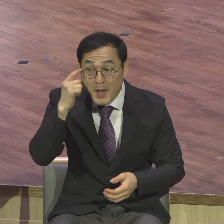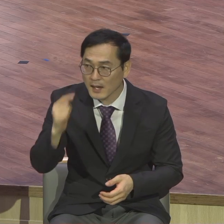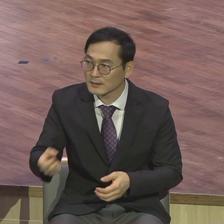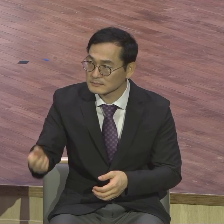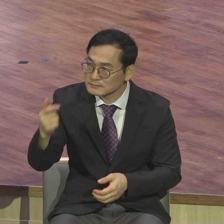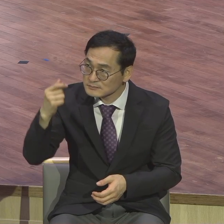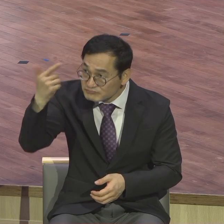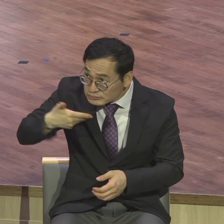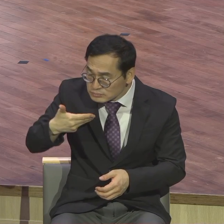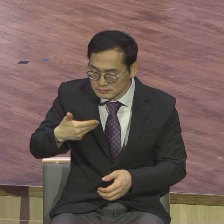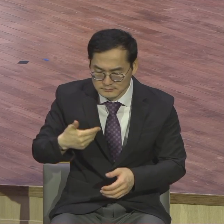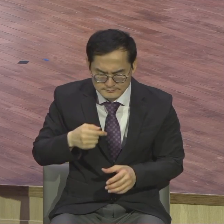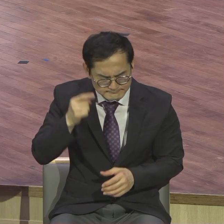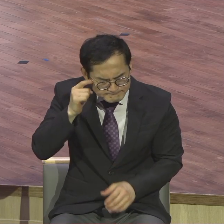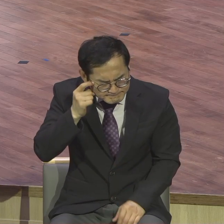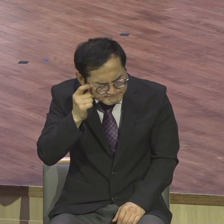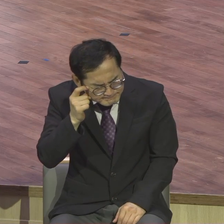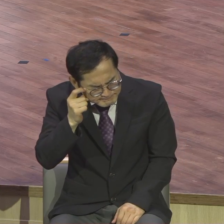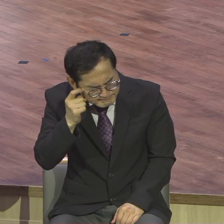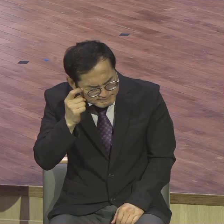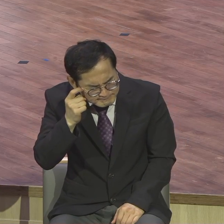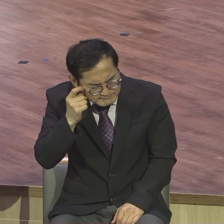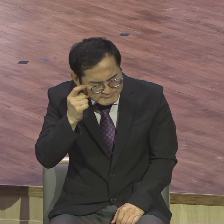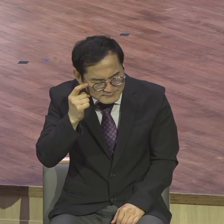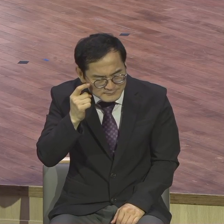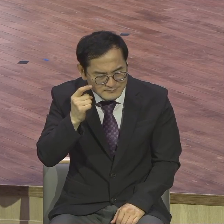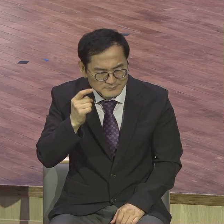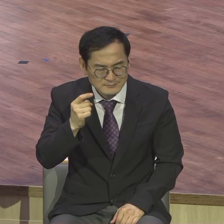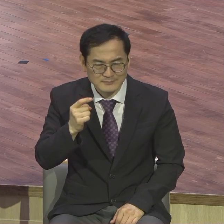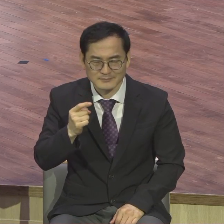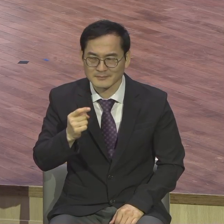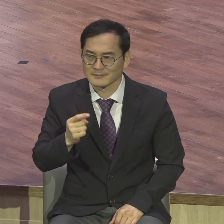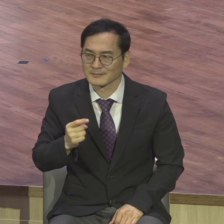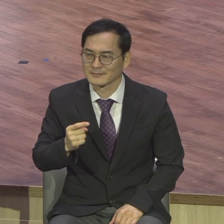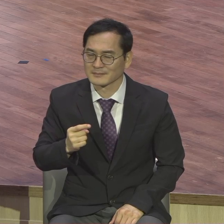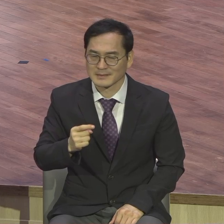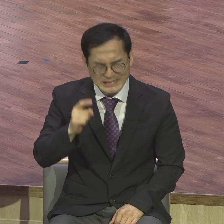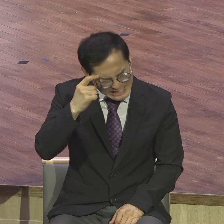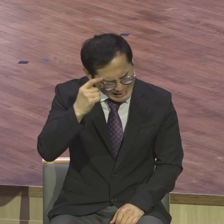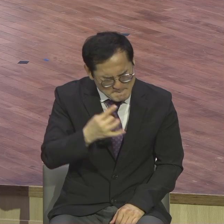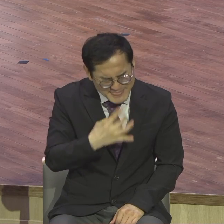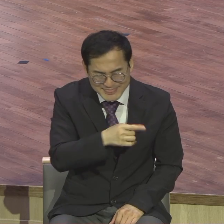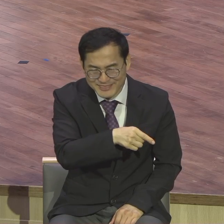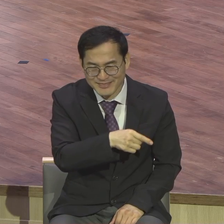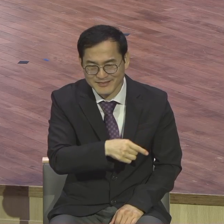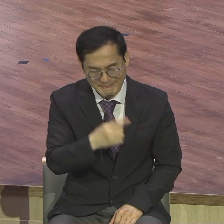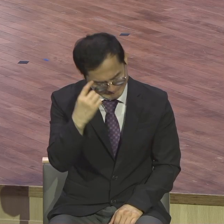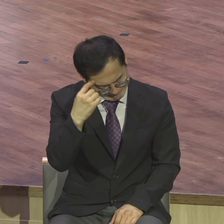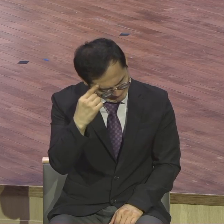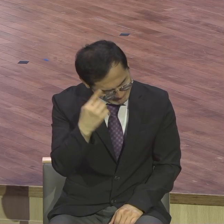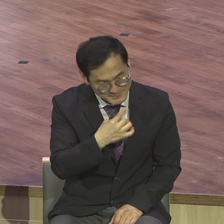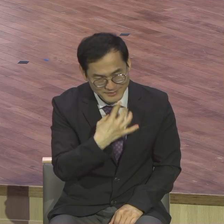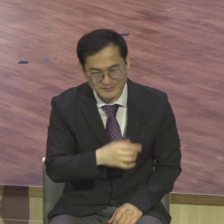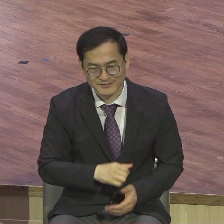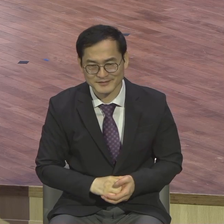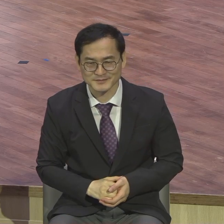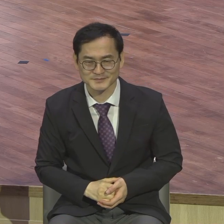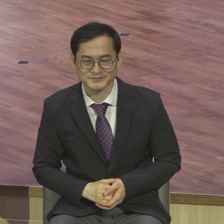무언가를 그냥 하십시오 하는 사람들은 공통적인 한 가지 행동 때문에 실패합니다